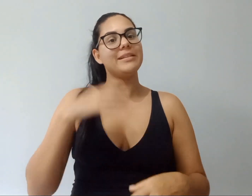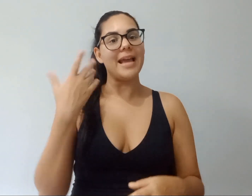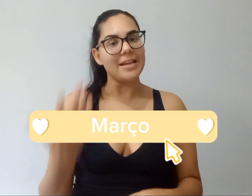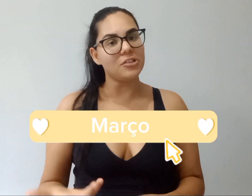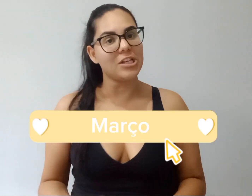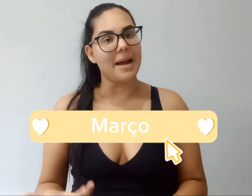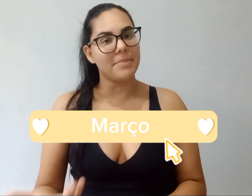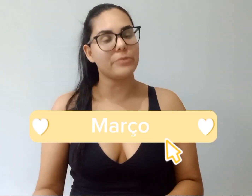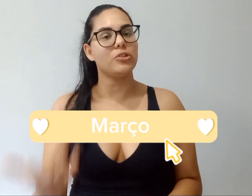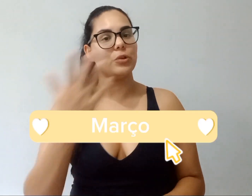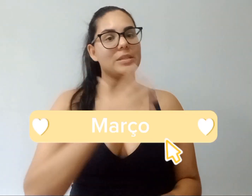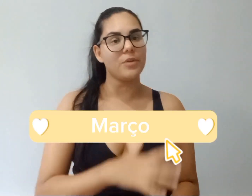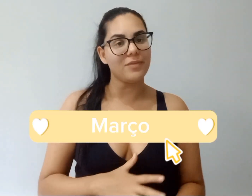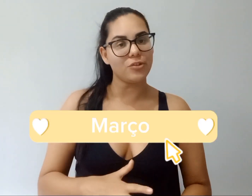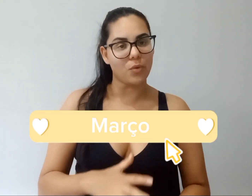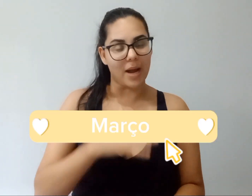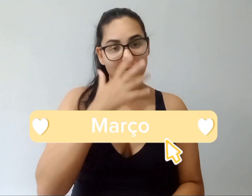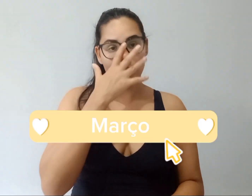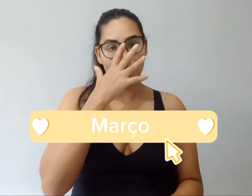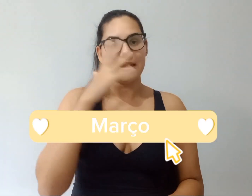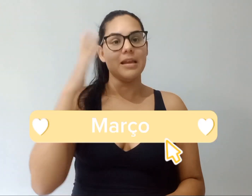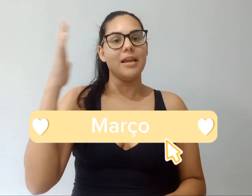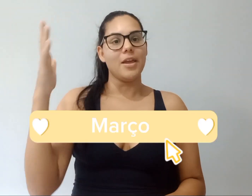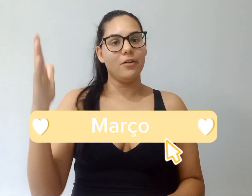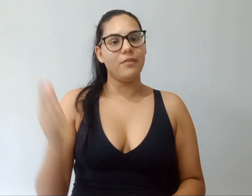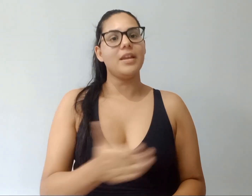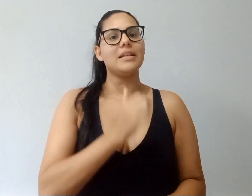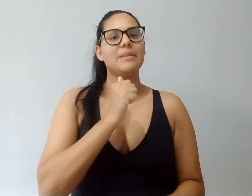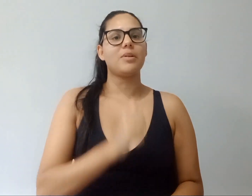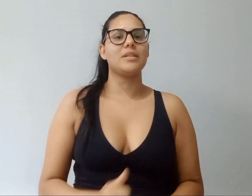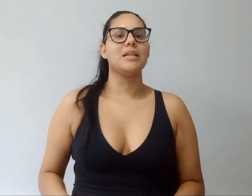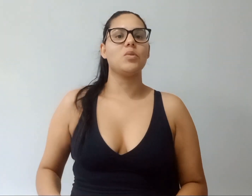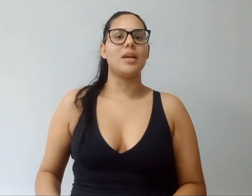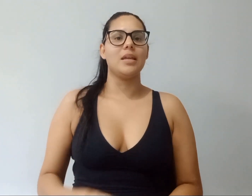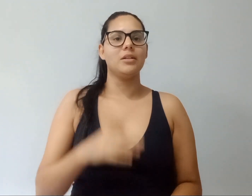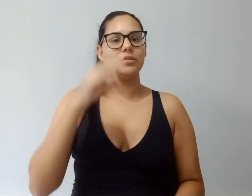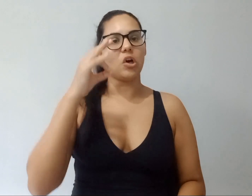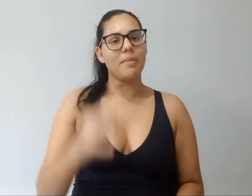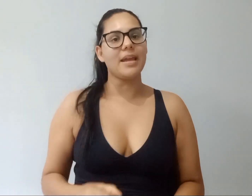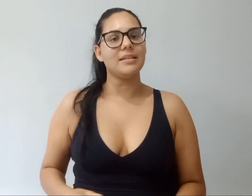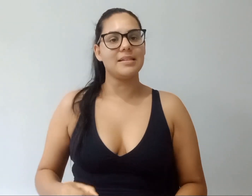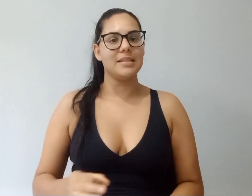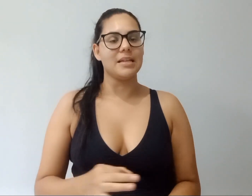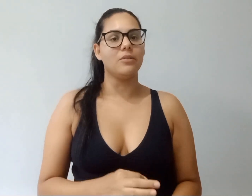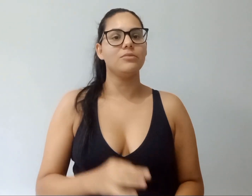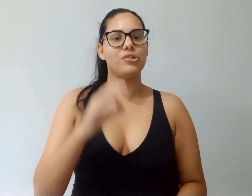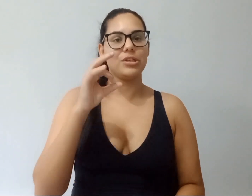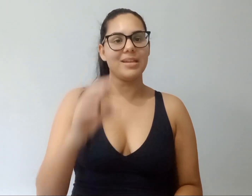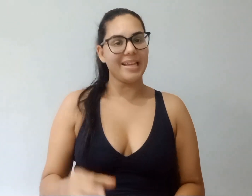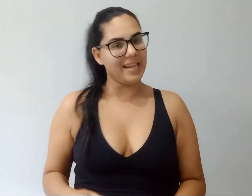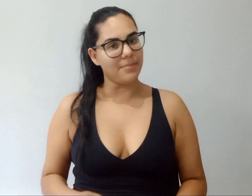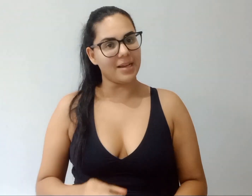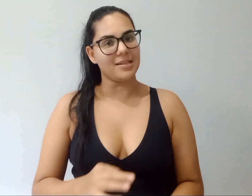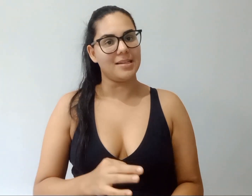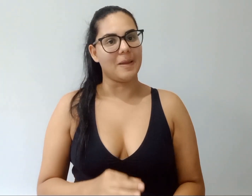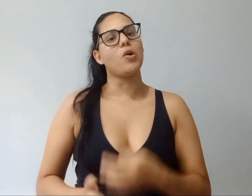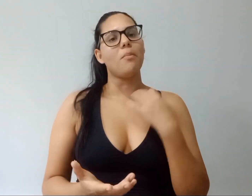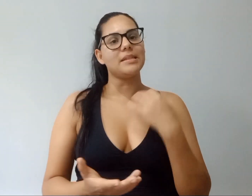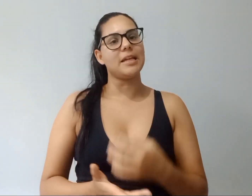desde abril de 2024, eu vim nesse processo aí, tomei a decisão de emagrecer. Comecei